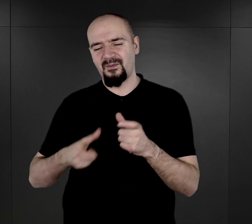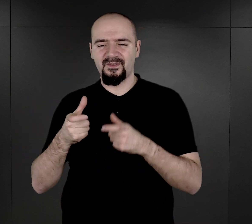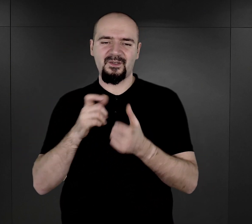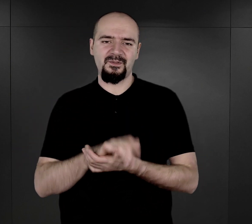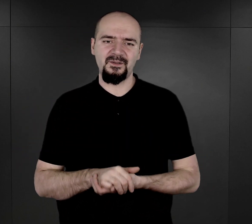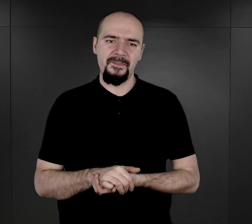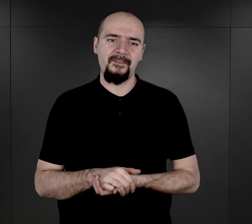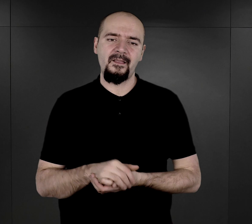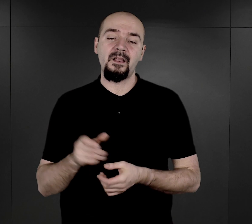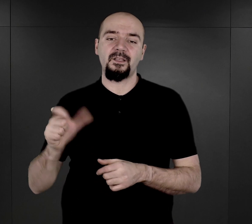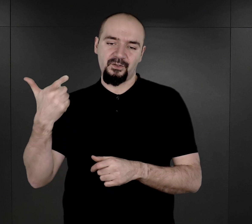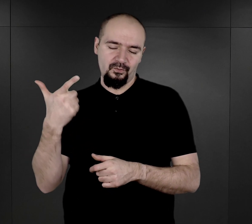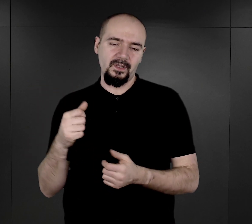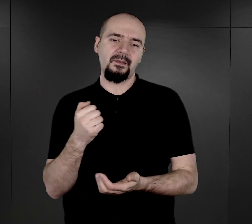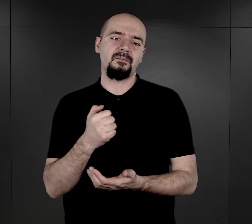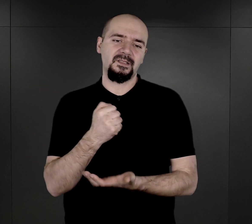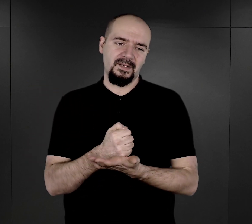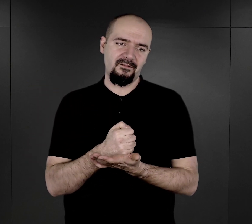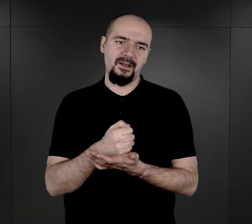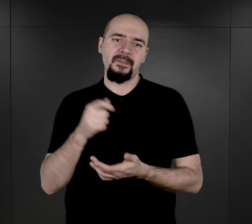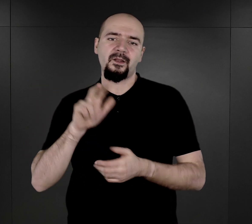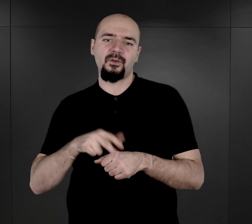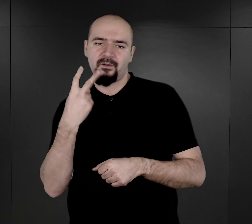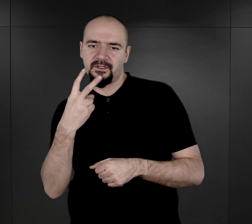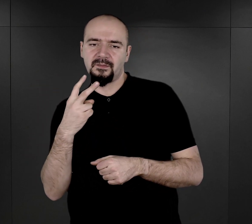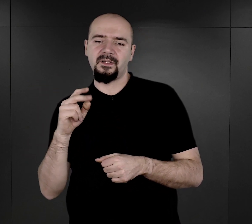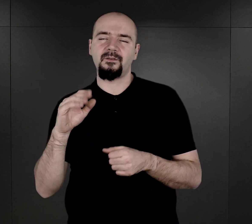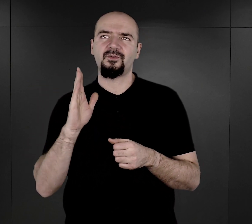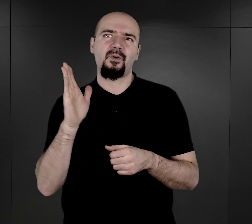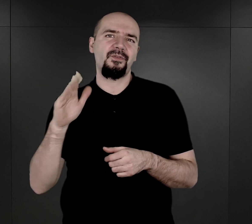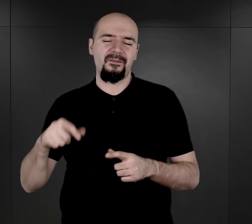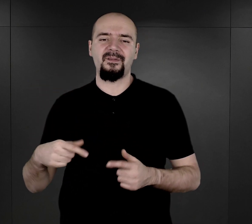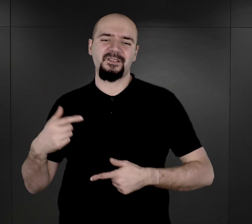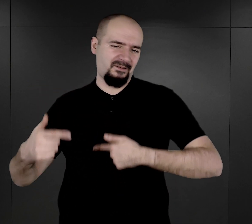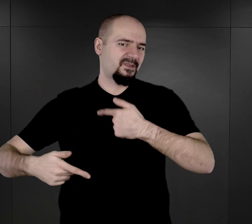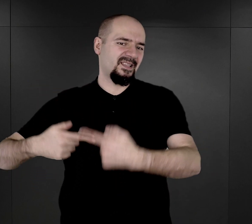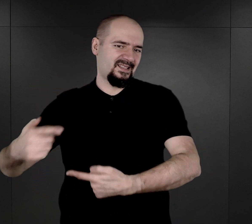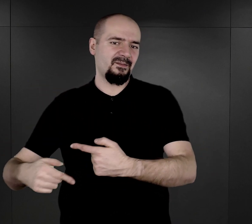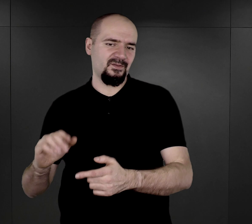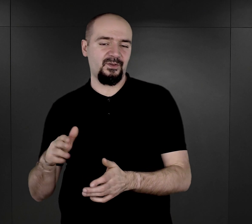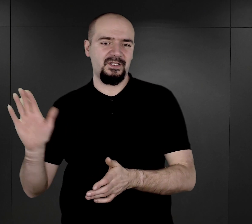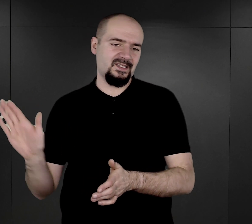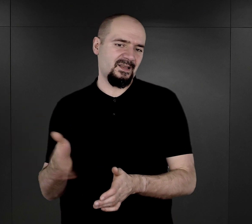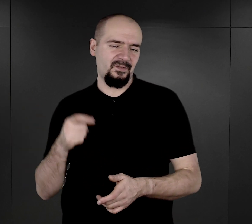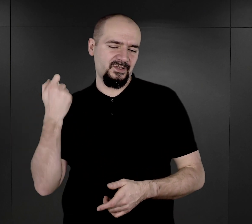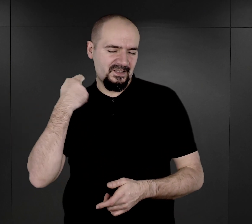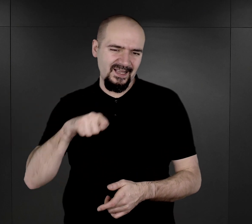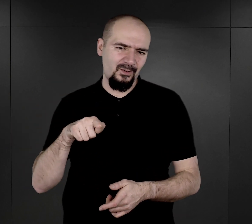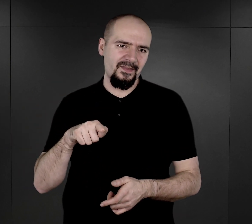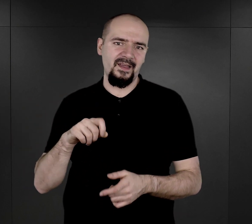No i druga kwestia, którą widzimy już właściwie w konsekwencji, czyli zagłada, całkowita